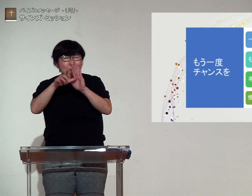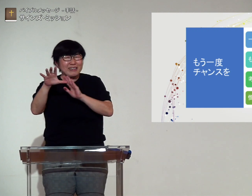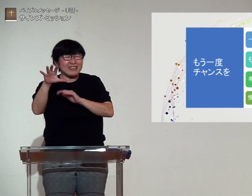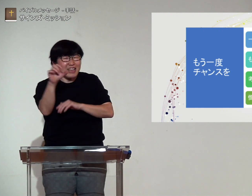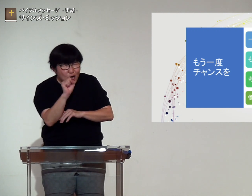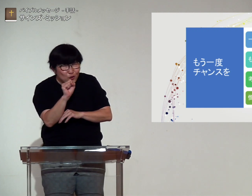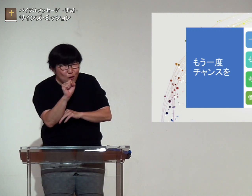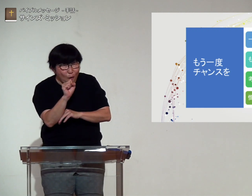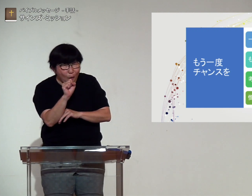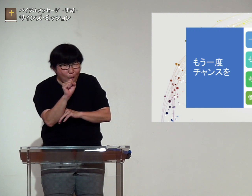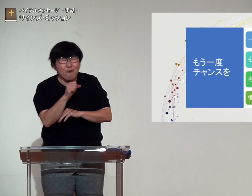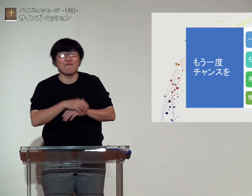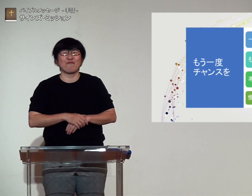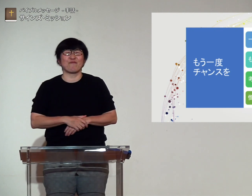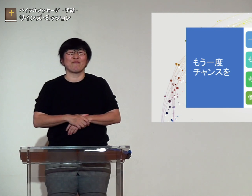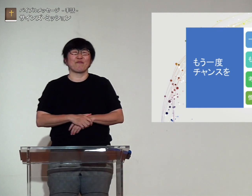もう一度チャンスを